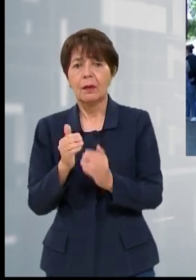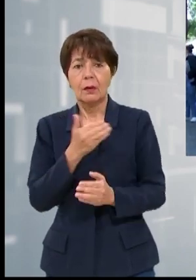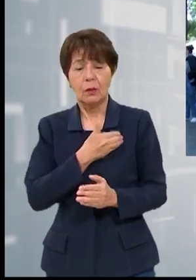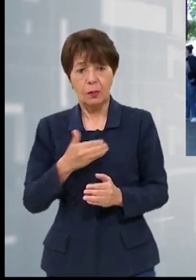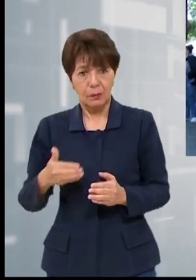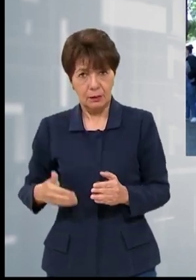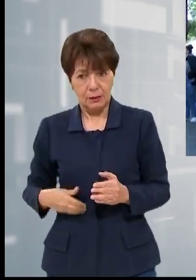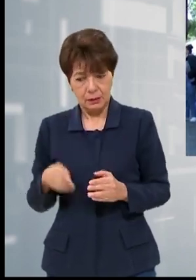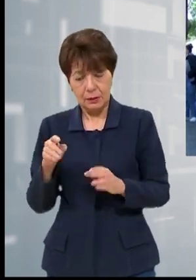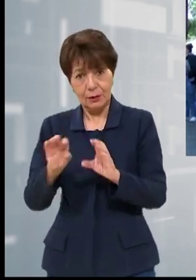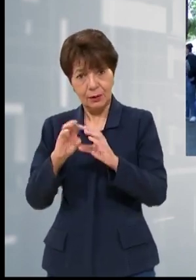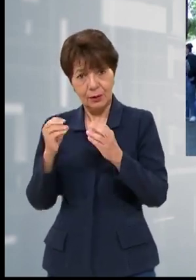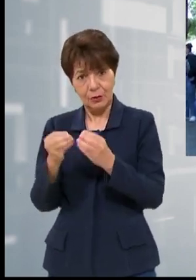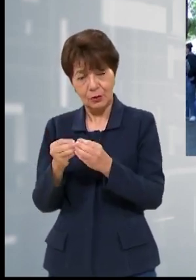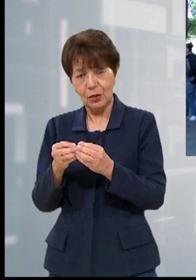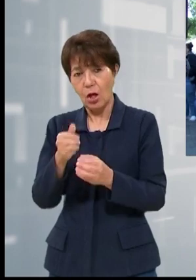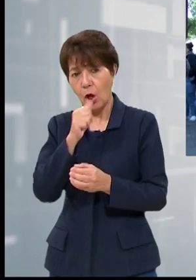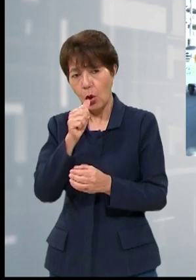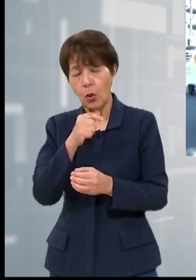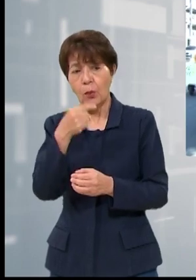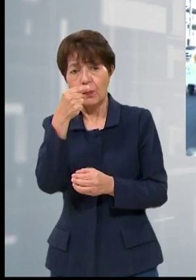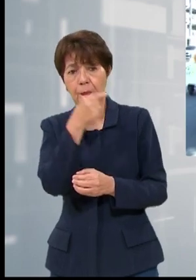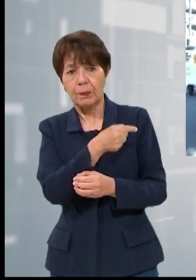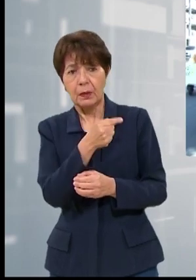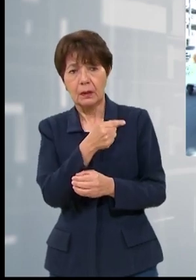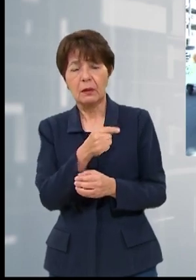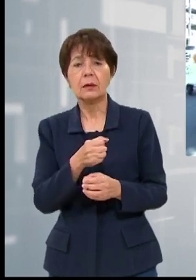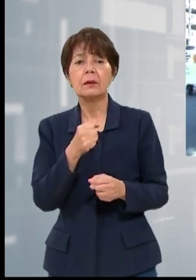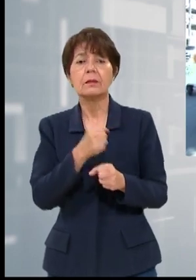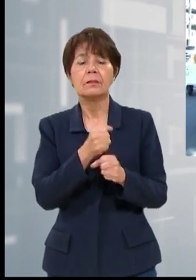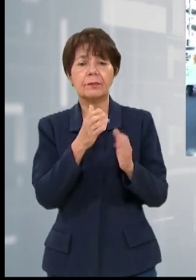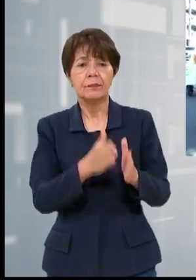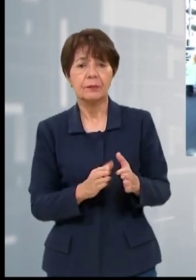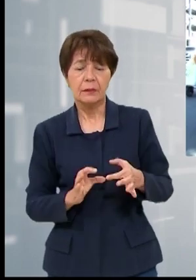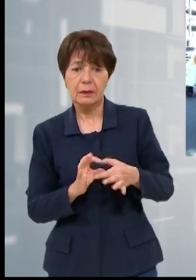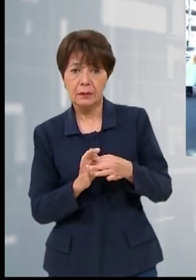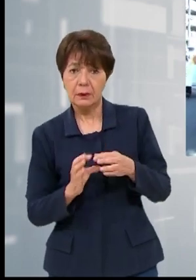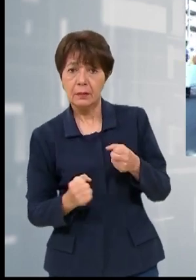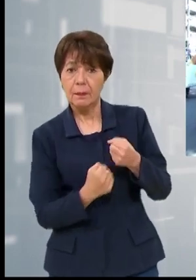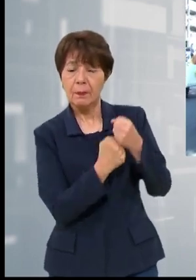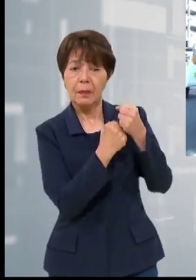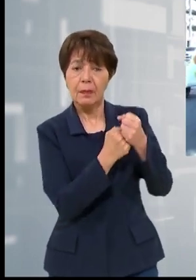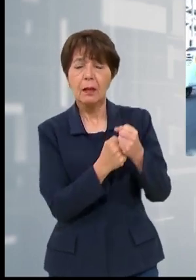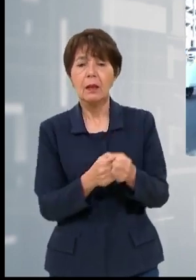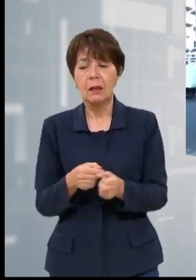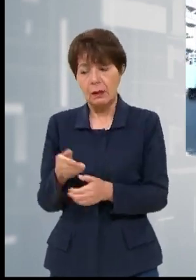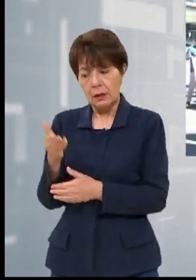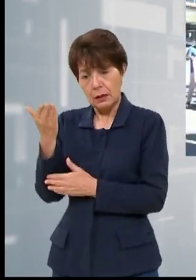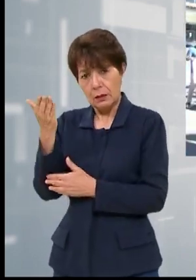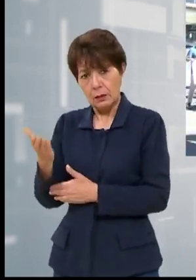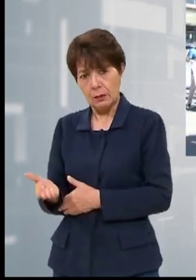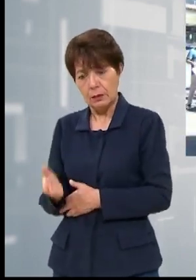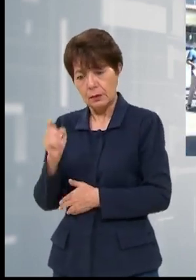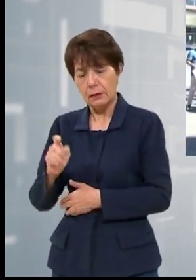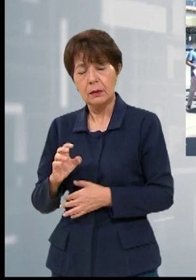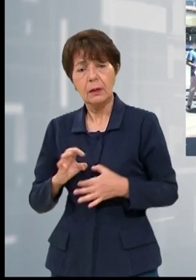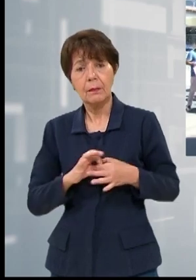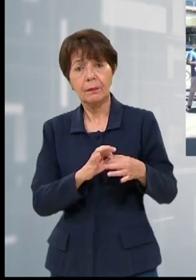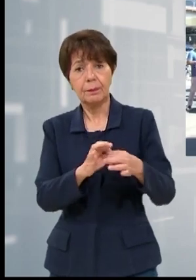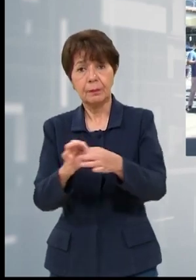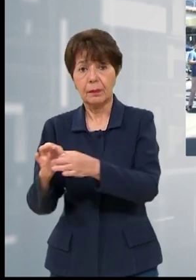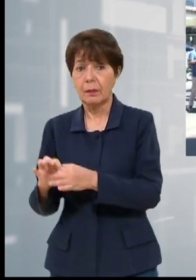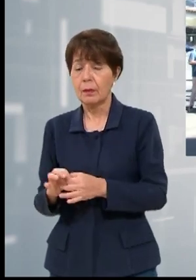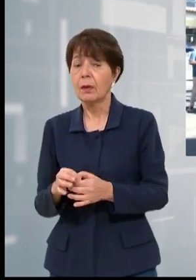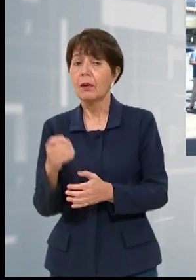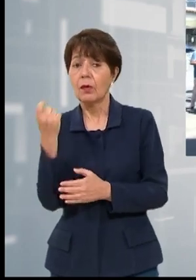Agua, Manuel Amador se suma a la lucha de estos empleados públicos, ya que según él deben estar unidos porque aún está